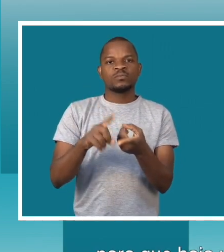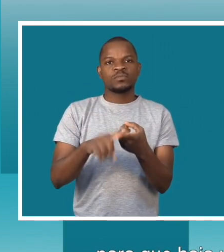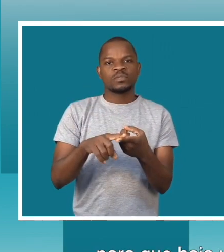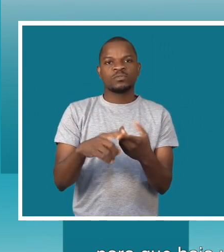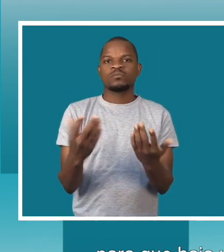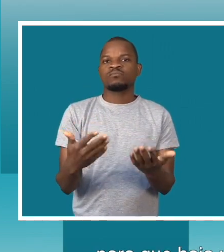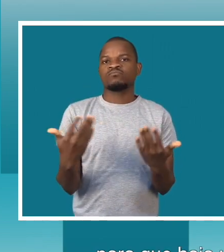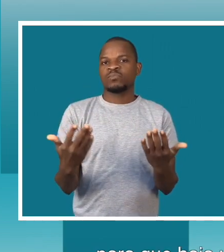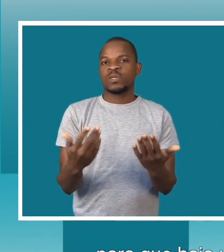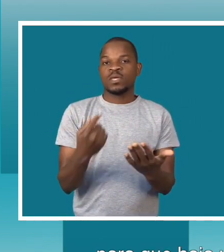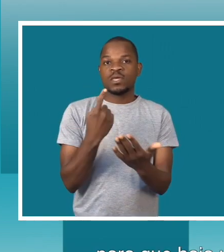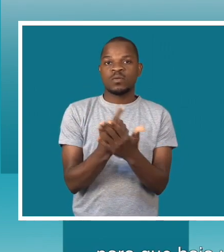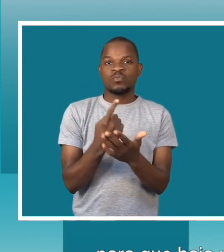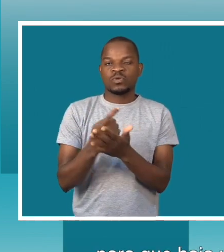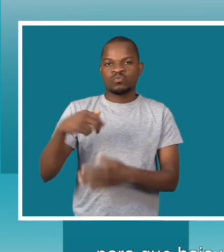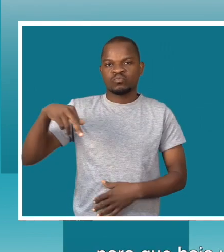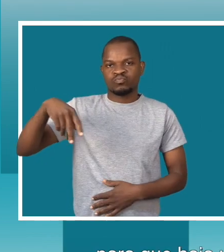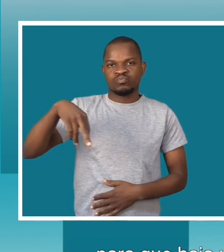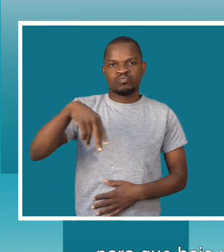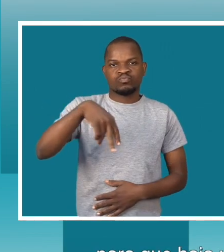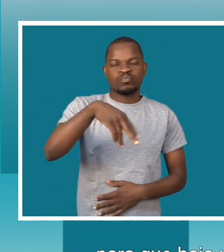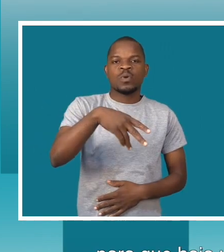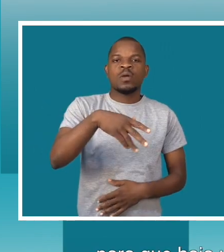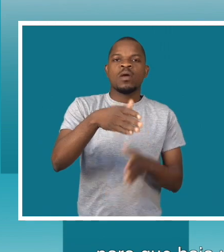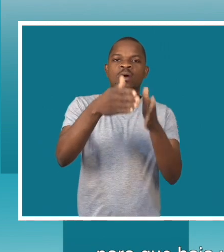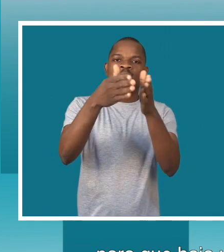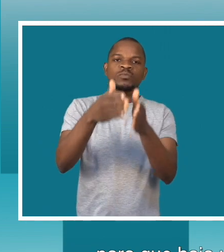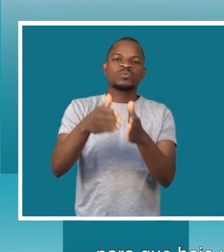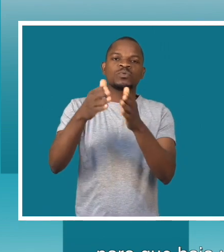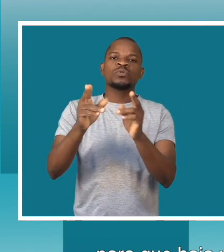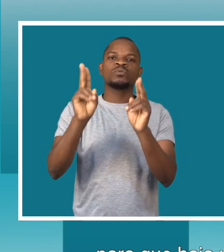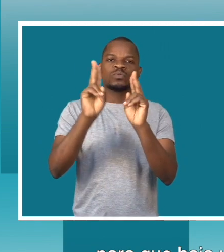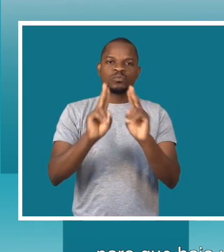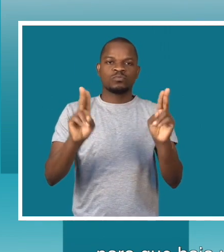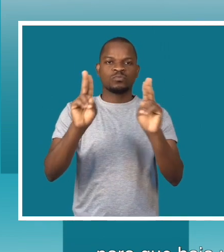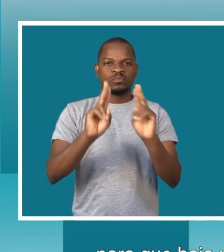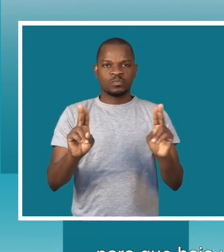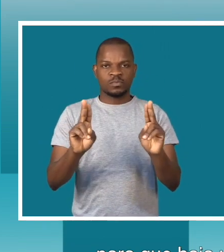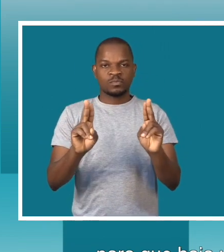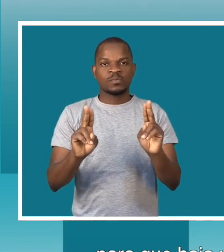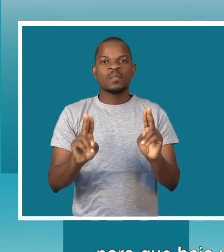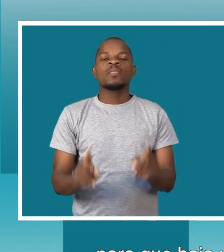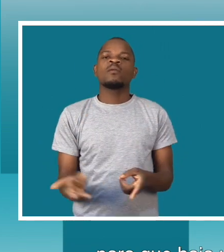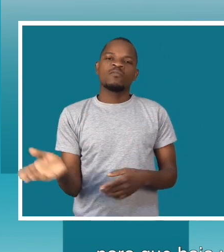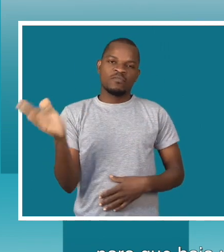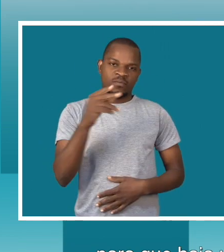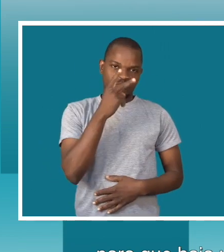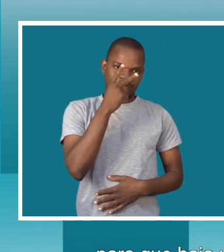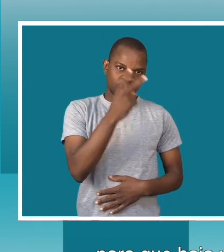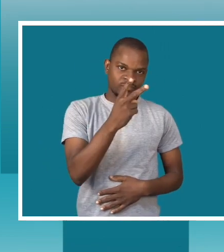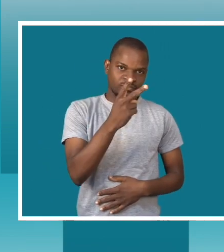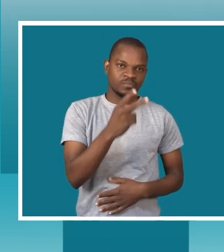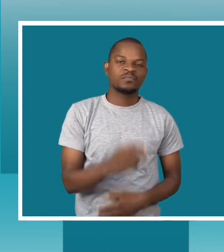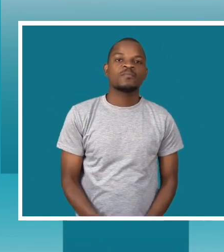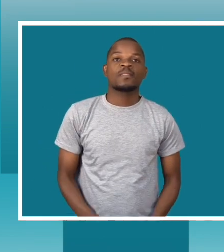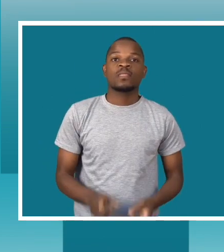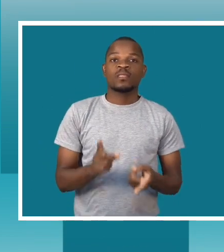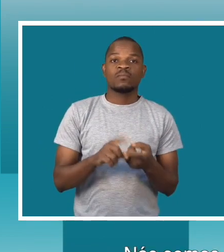que haja uma transitabilidade dos peões tranquila. Vamos acompanhar. Nós